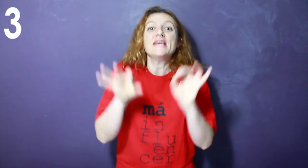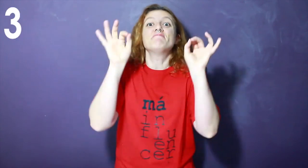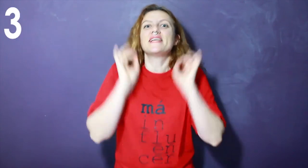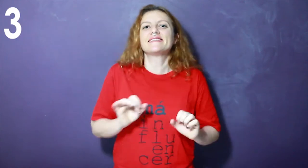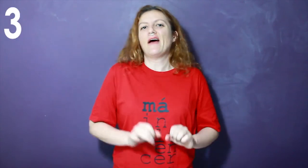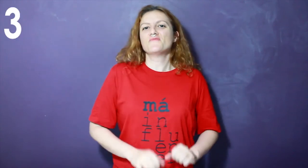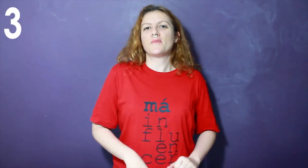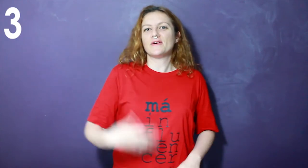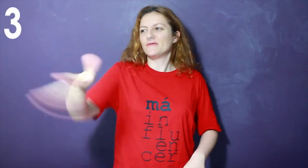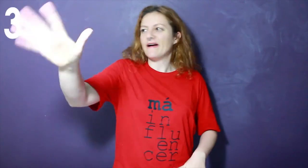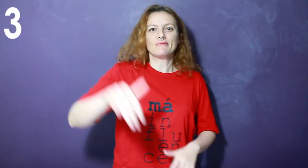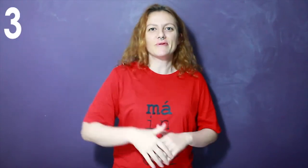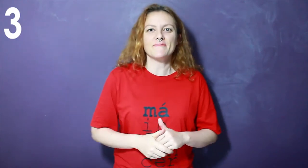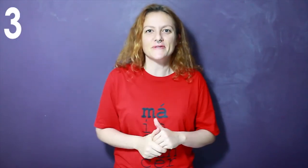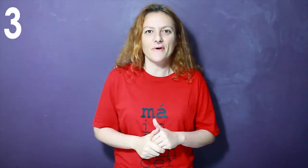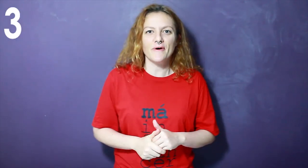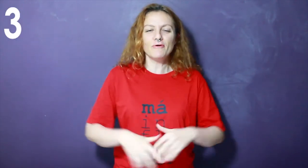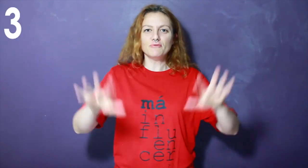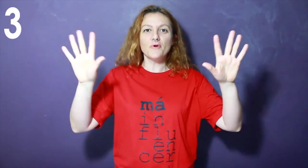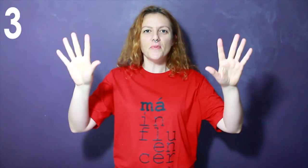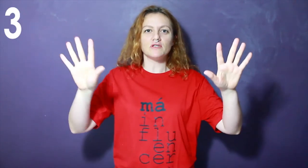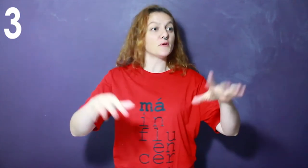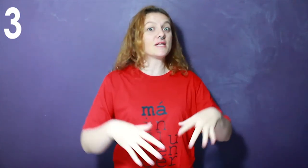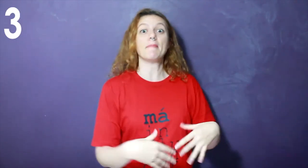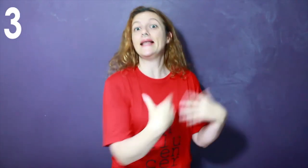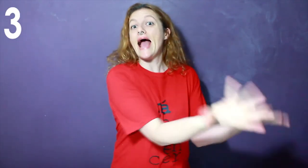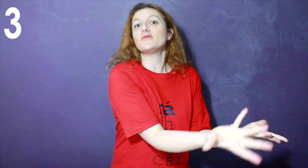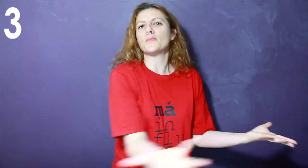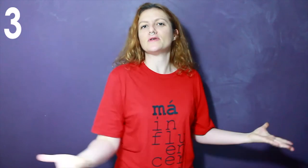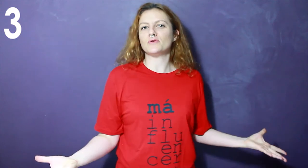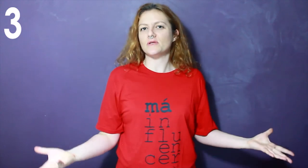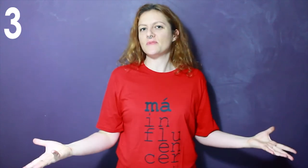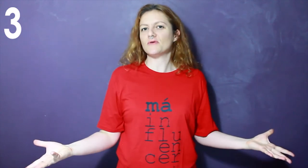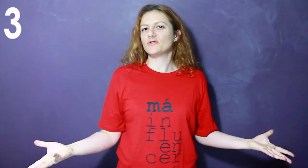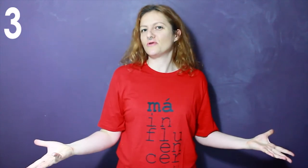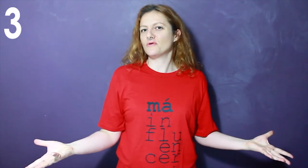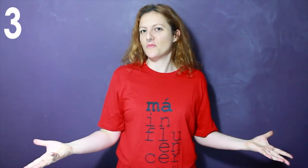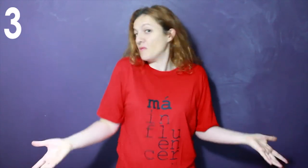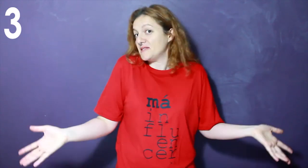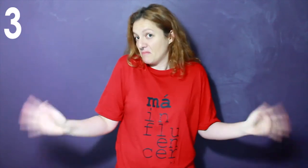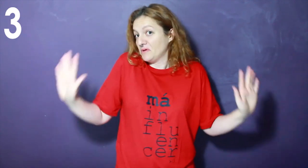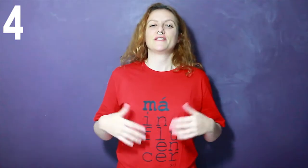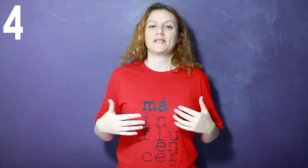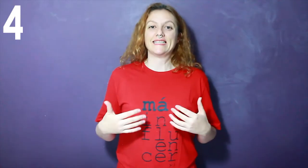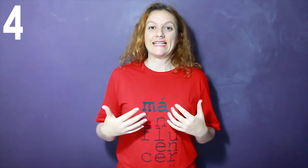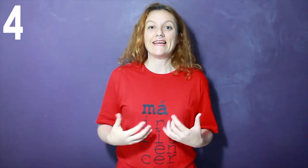emprestar um propósito legal de uma outra pessoa. Ou de um grupo. Você pode trabalhar no propósito de outra pessoa ou de outro grupo. Por exemplo, você precisa ter